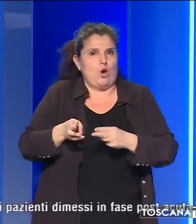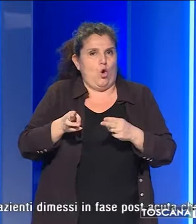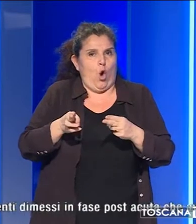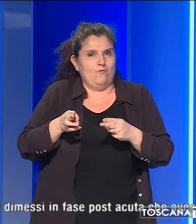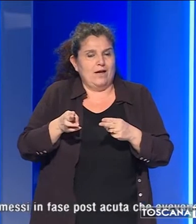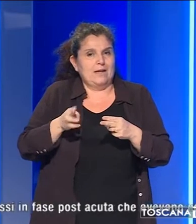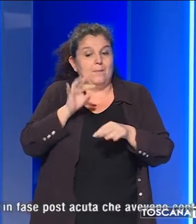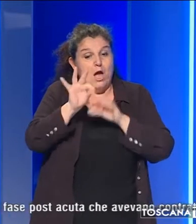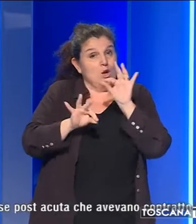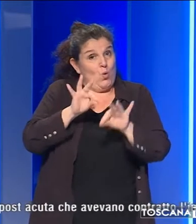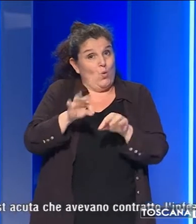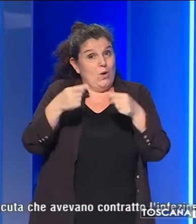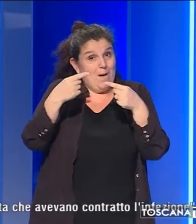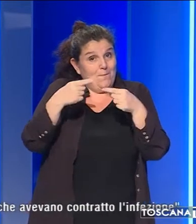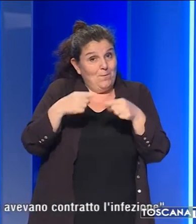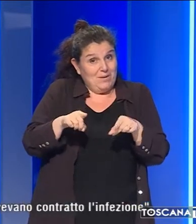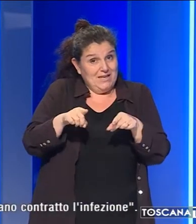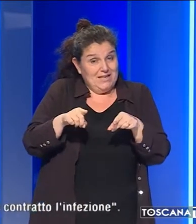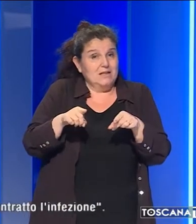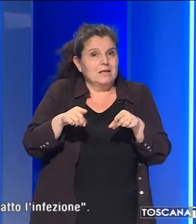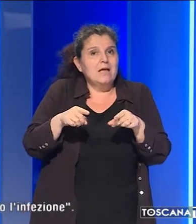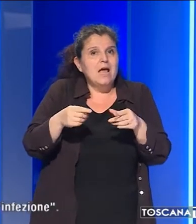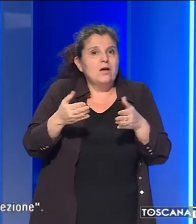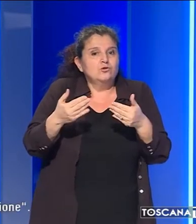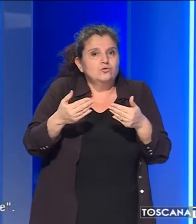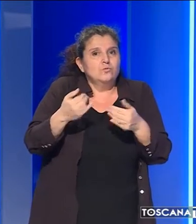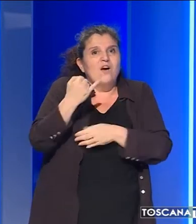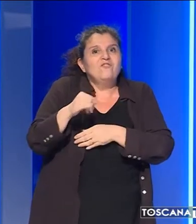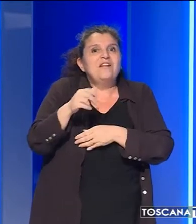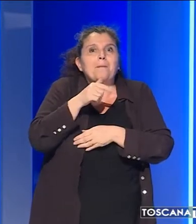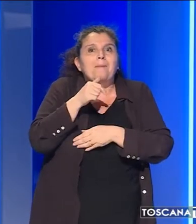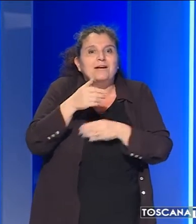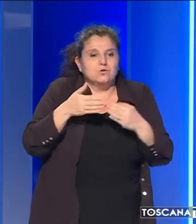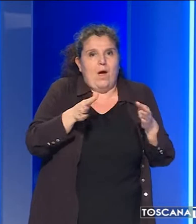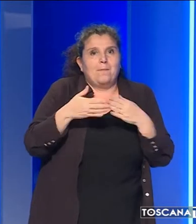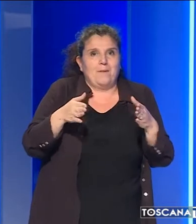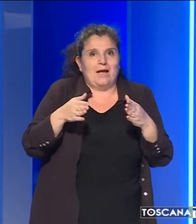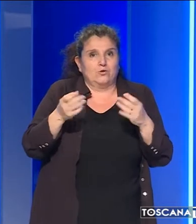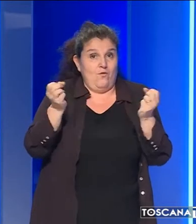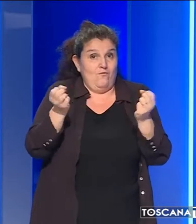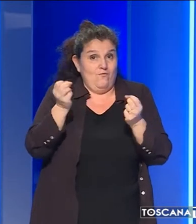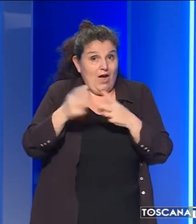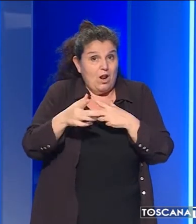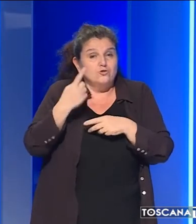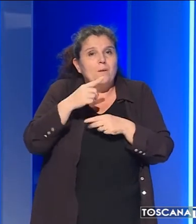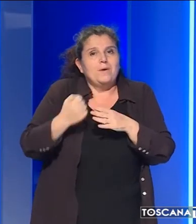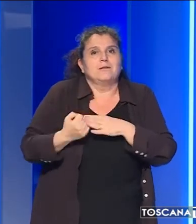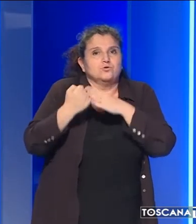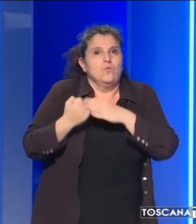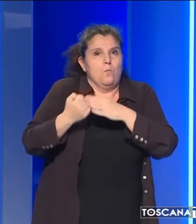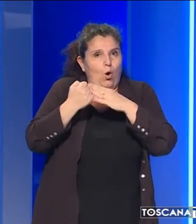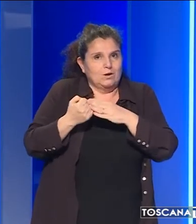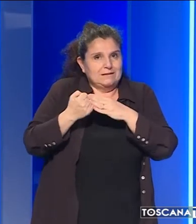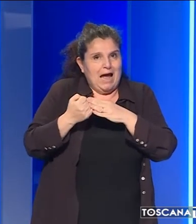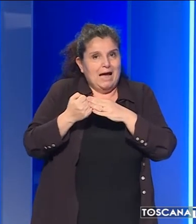intermedie aperte a tempo di record alla fine del mese di marzo per supportare le dimissioni ospedaliere